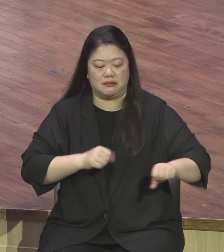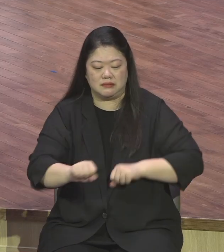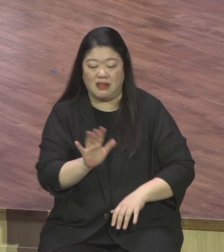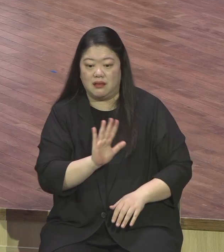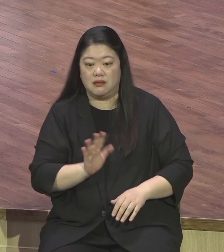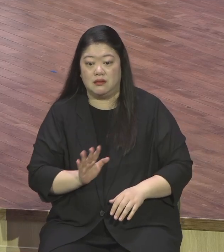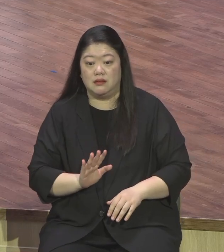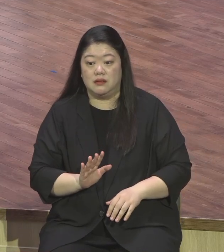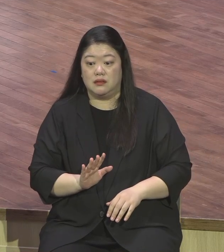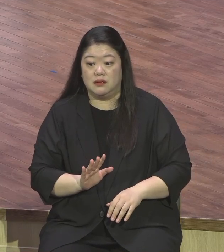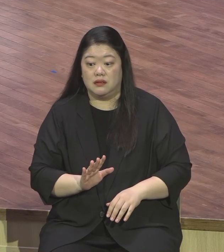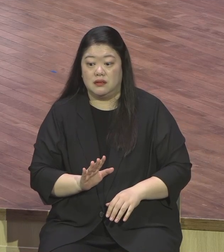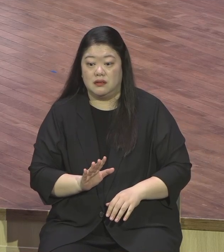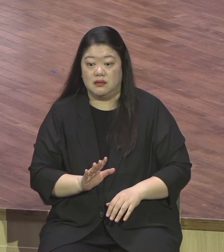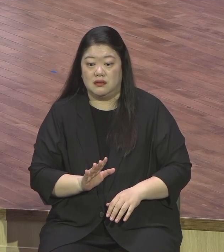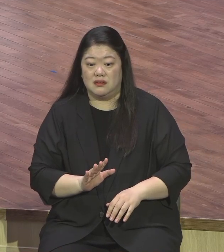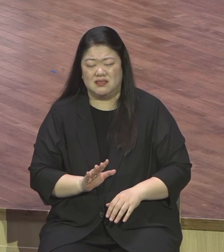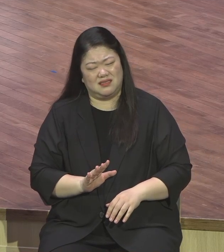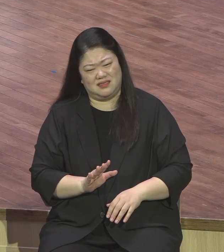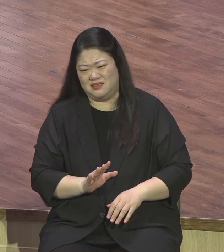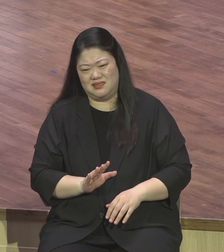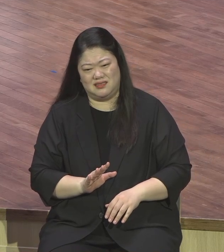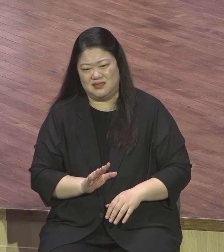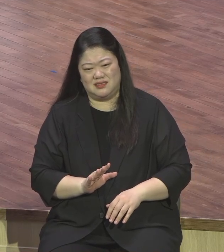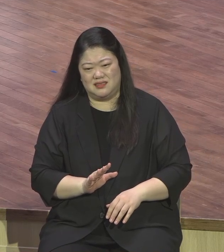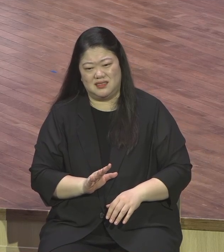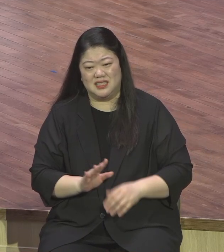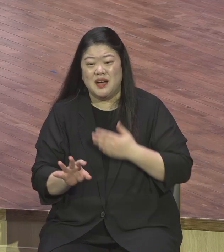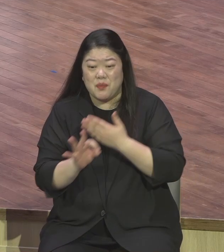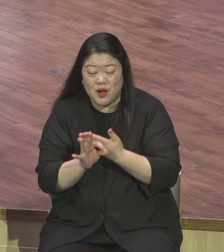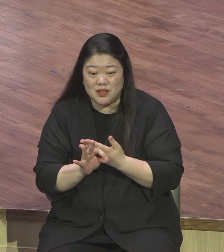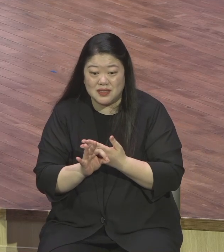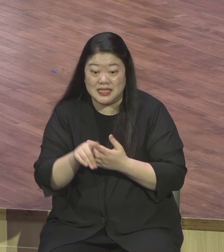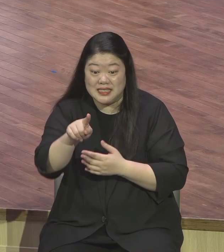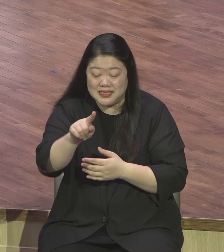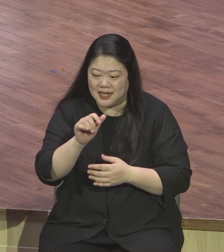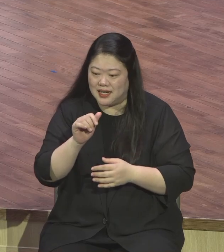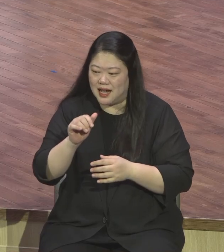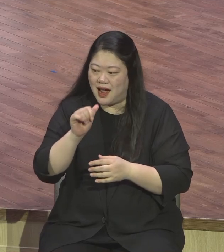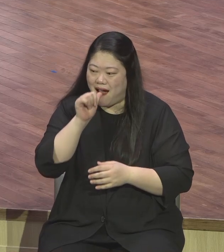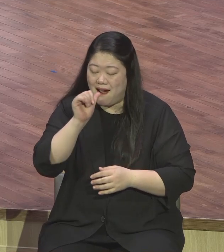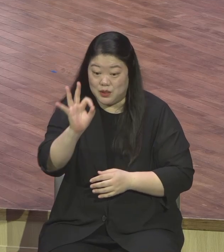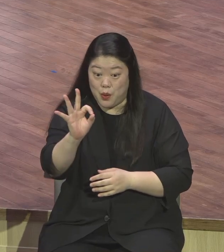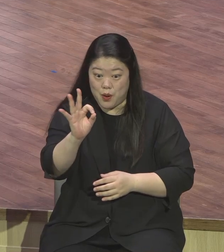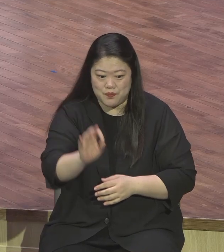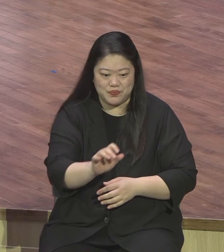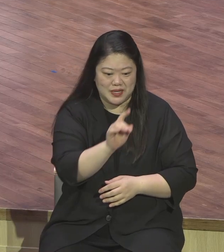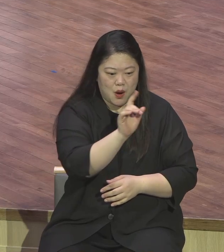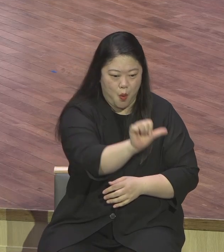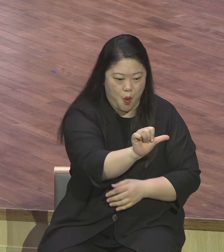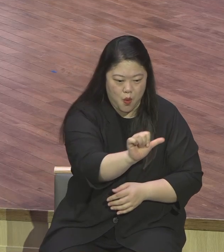그럼 뭐요 한 달란 더 받은답니다 이 악하고 겨울은 종아 아시겠어요